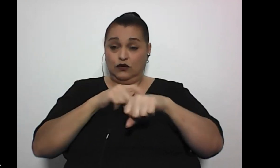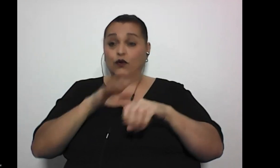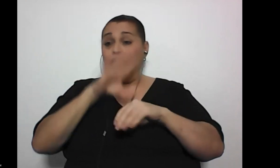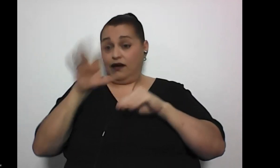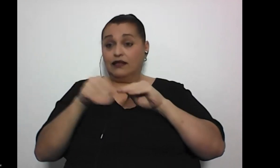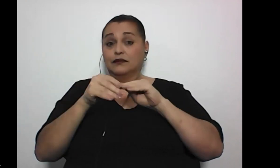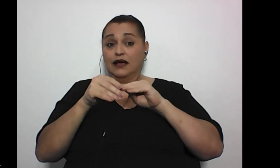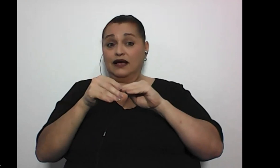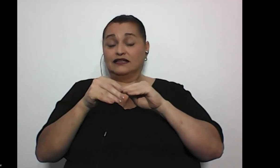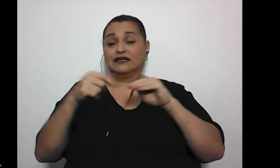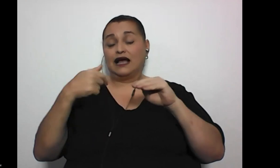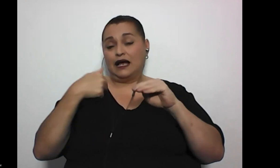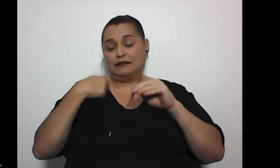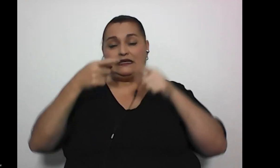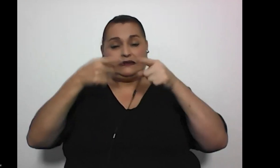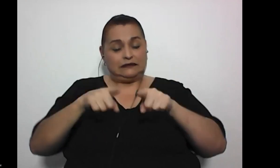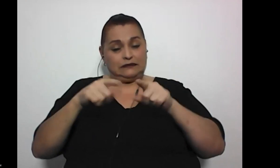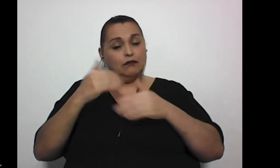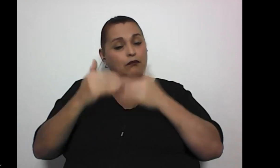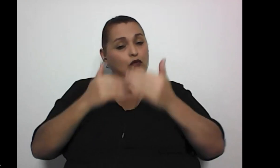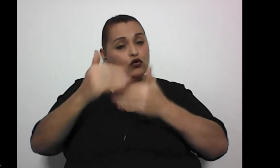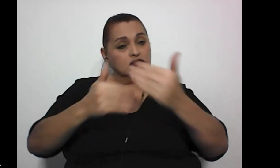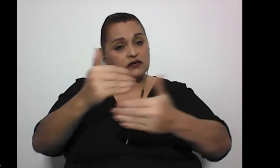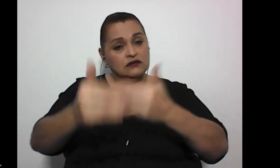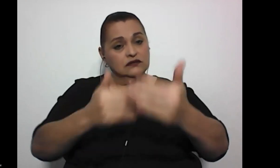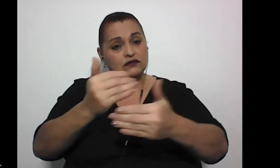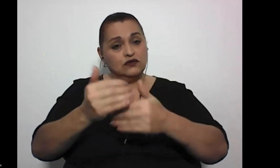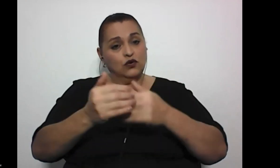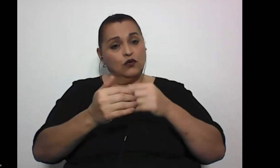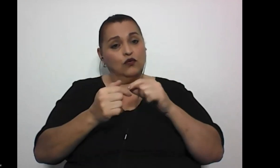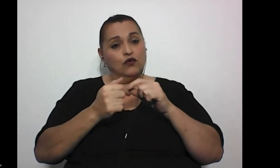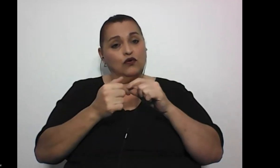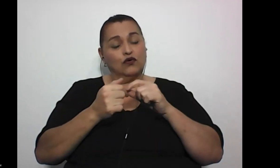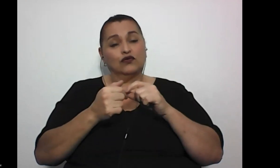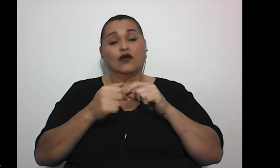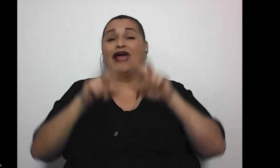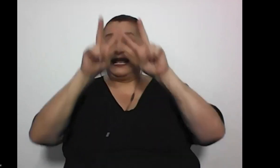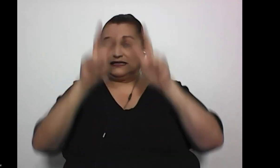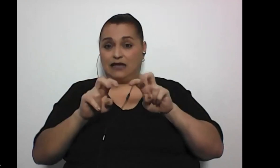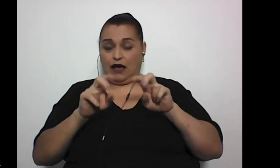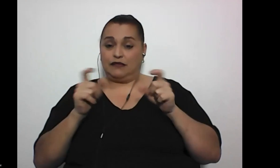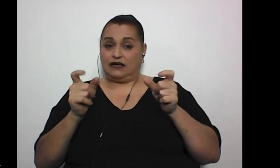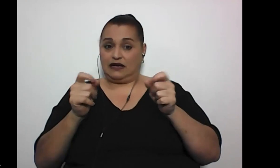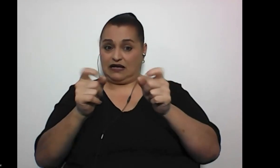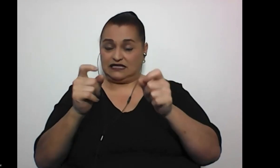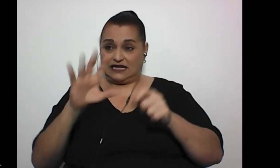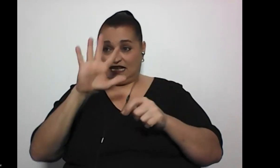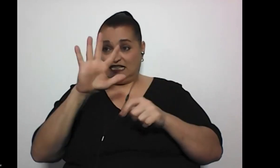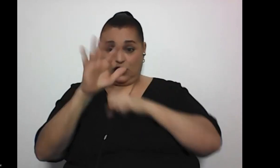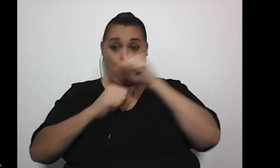estoy pasando por un proceso un proceso oncológico hace 5 años me habían